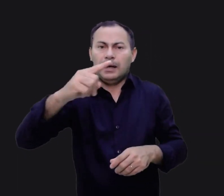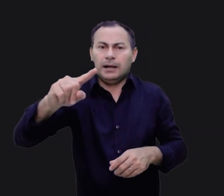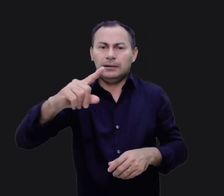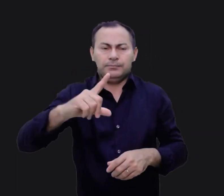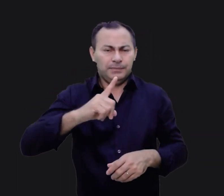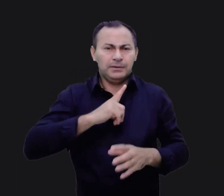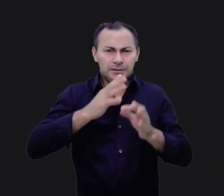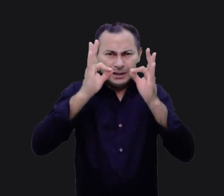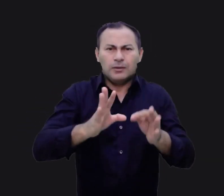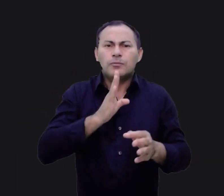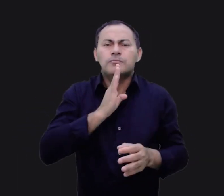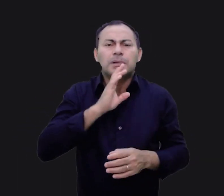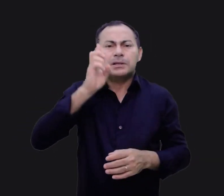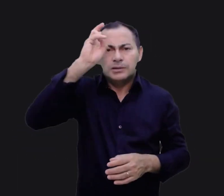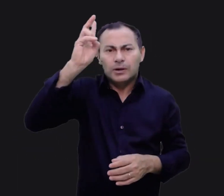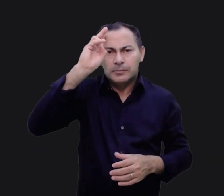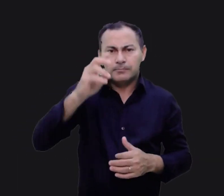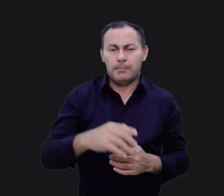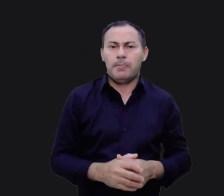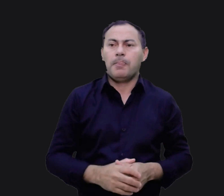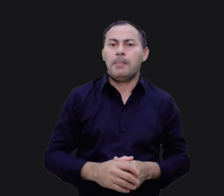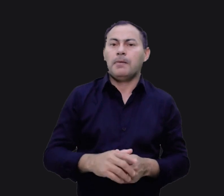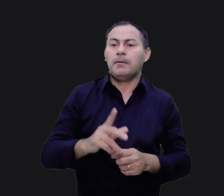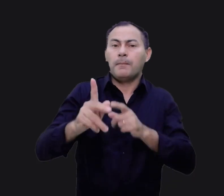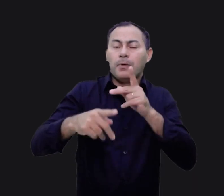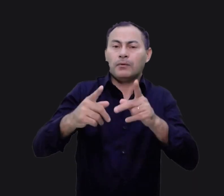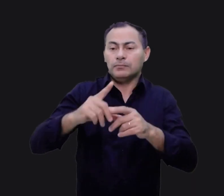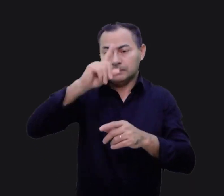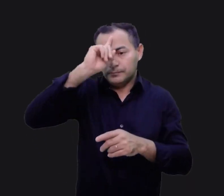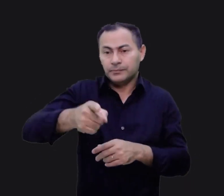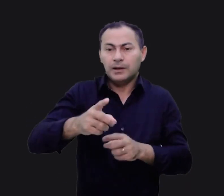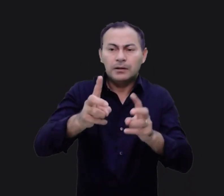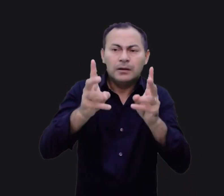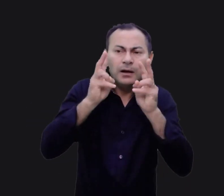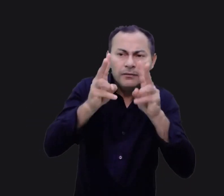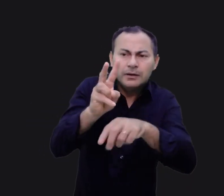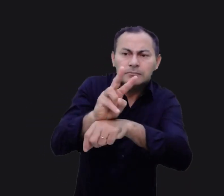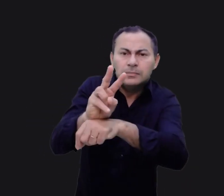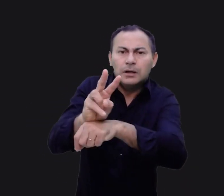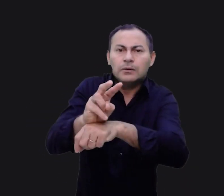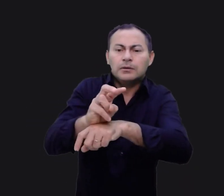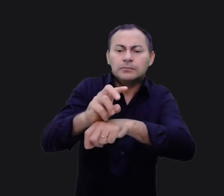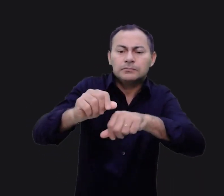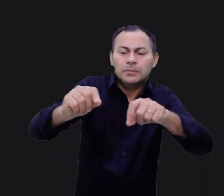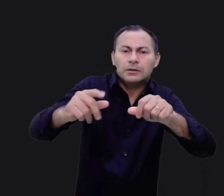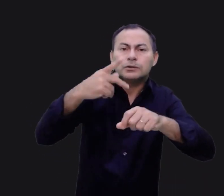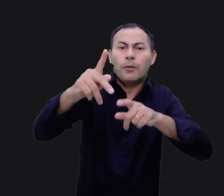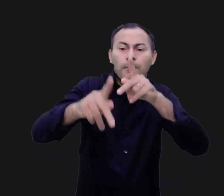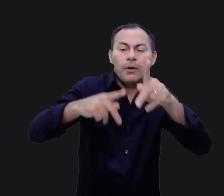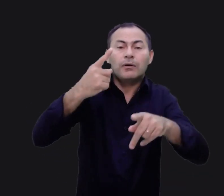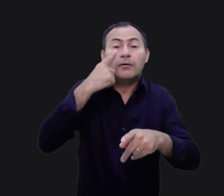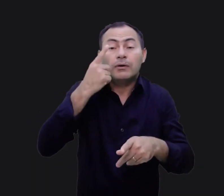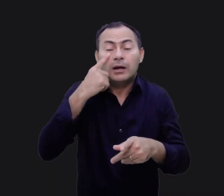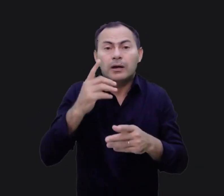Eu tenho certeza que você já conhece essa história. Eles são enviados para observar a terra, o seu povo, ver se eram